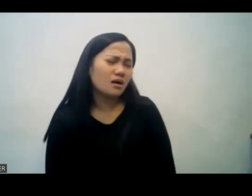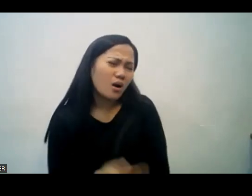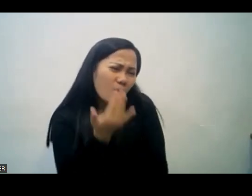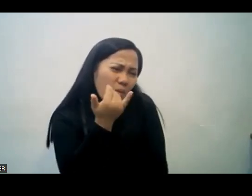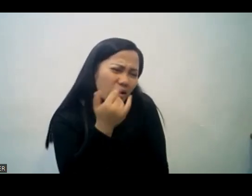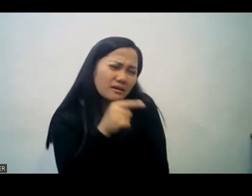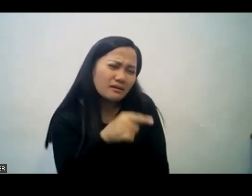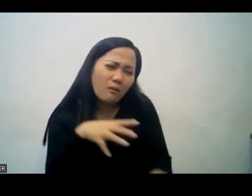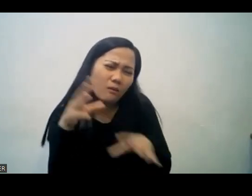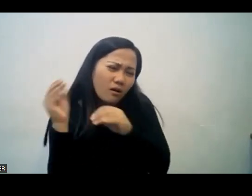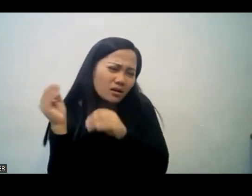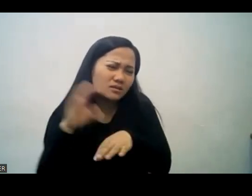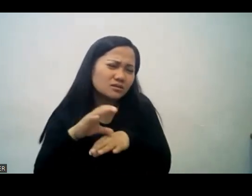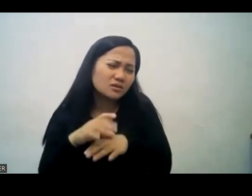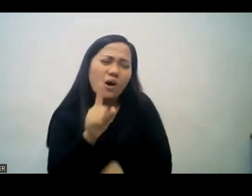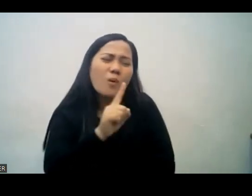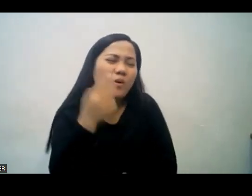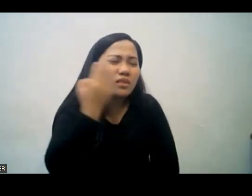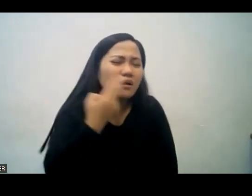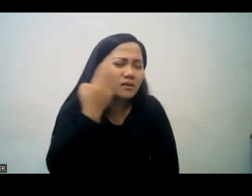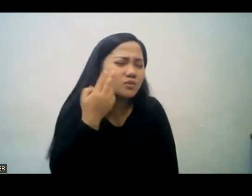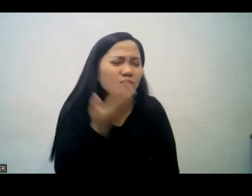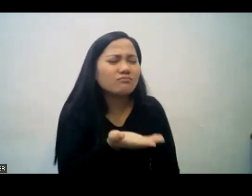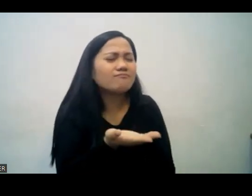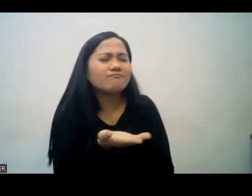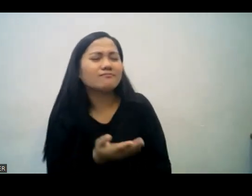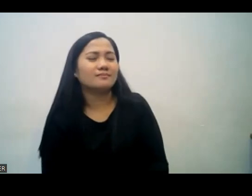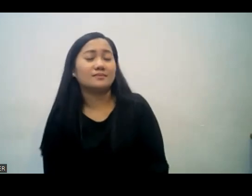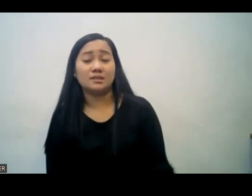kaya nung tinanong ko siya ano yung dahilan kaya ka umalis?